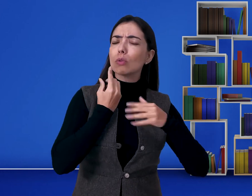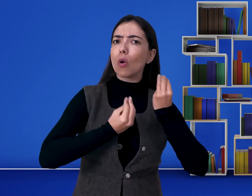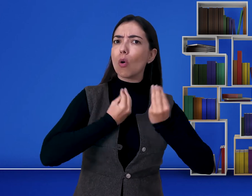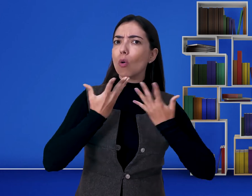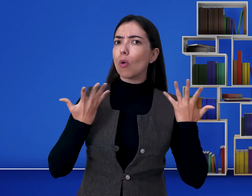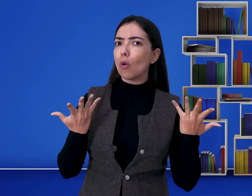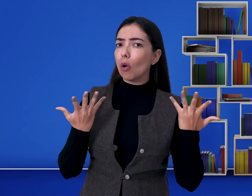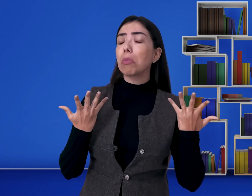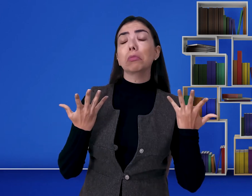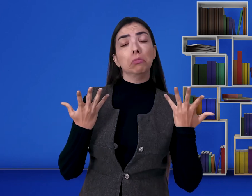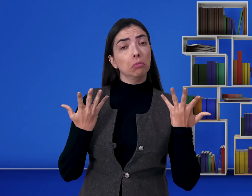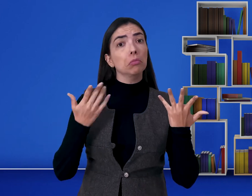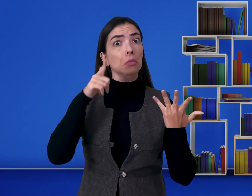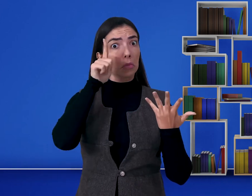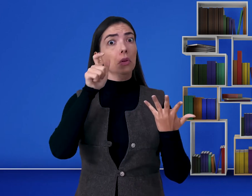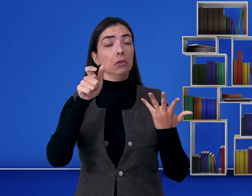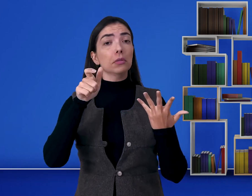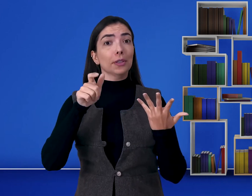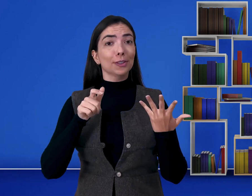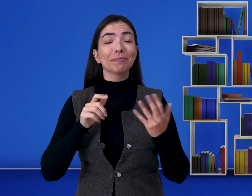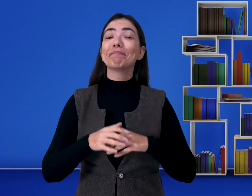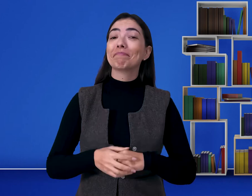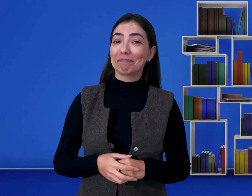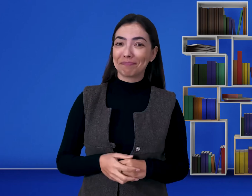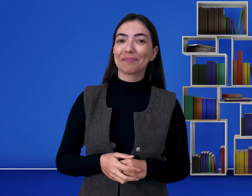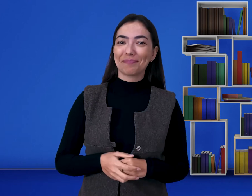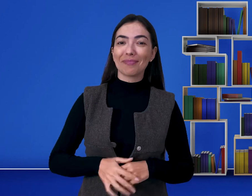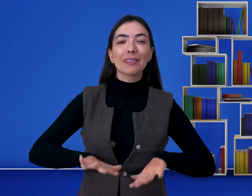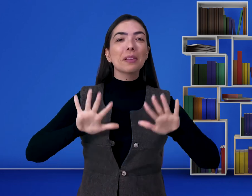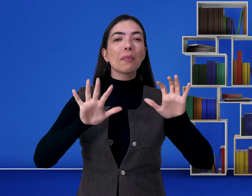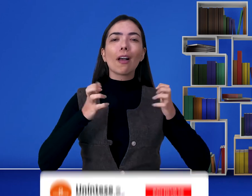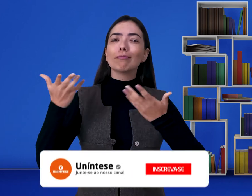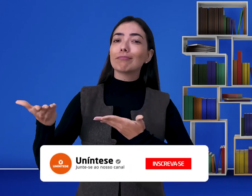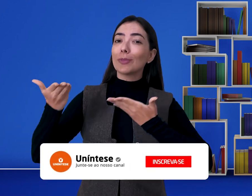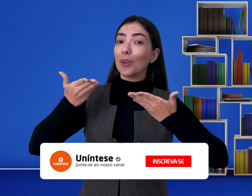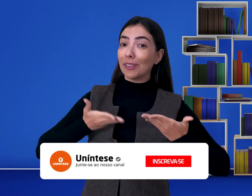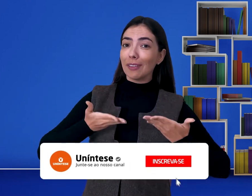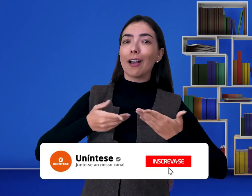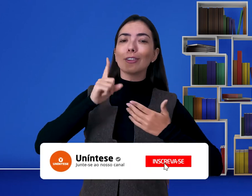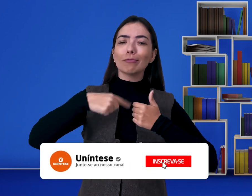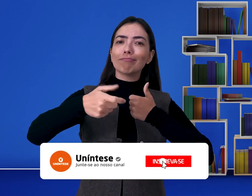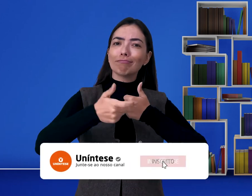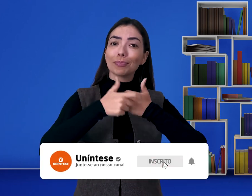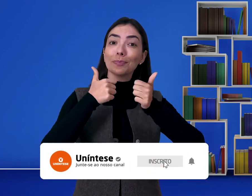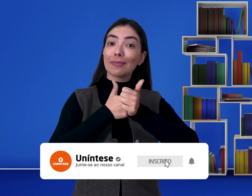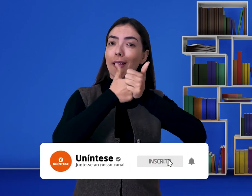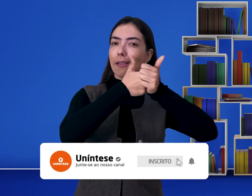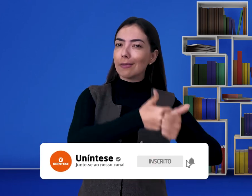escola. É um tema muito interessante, mas agora eu convido vocês a se